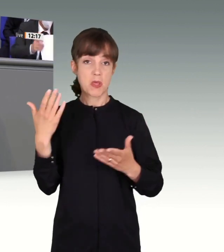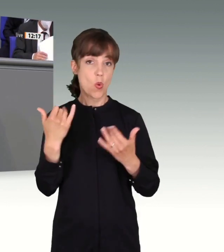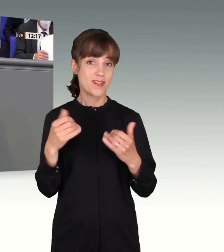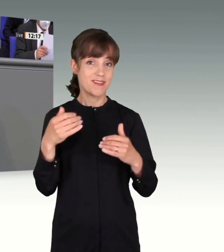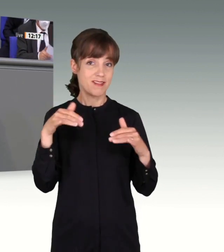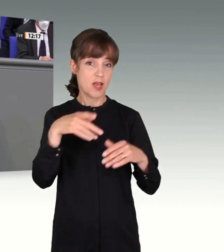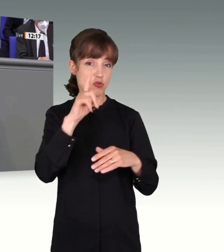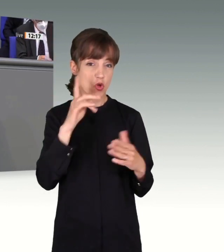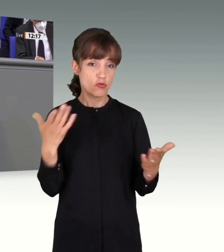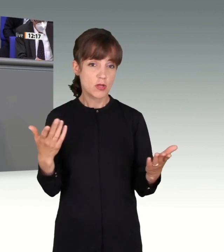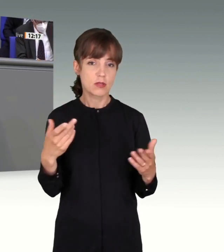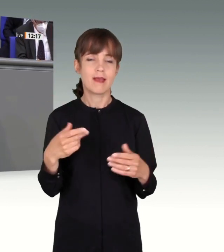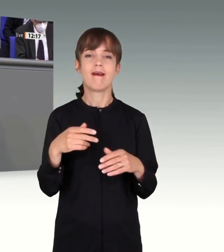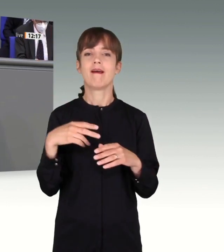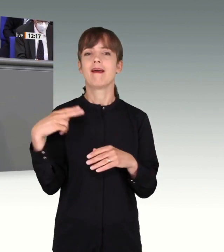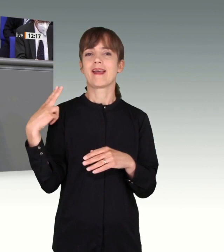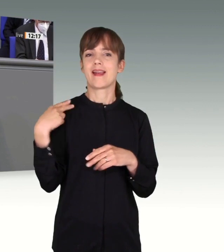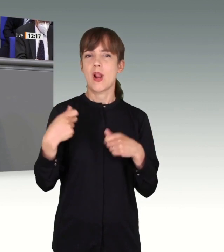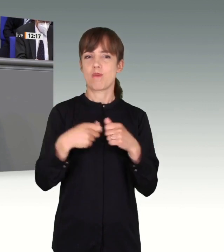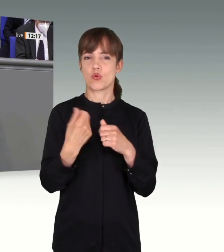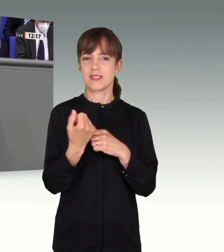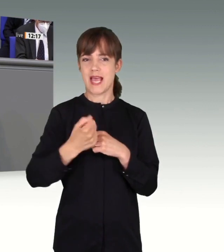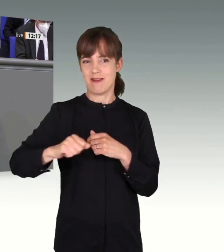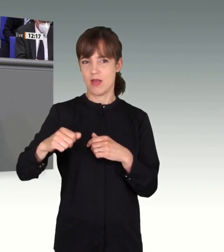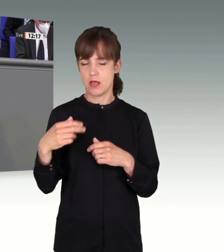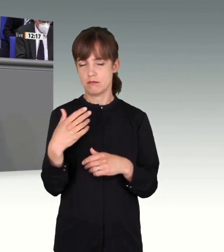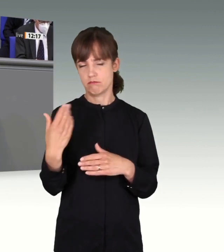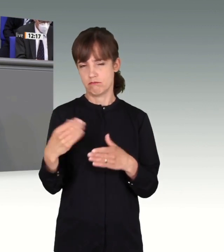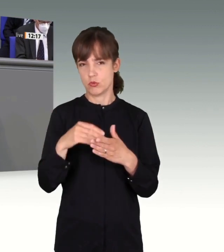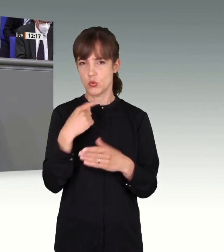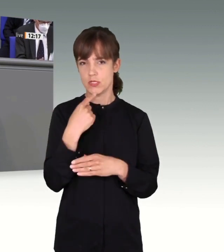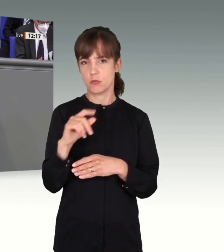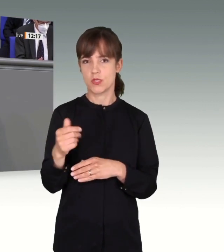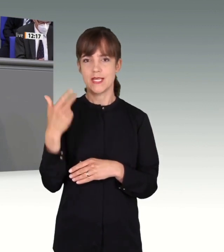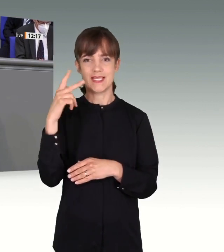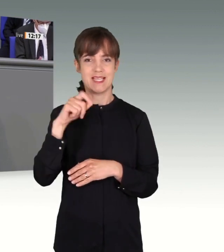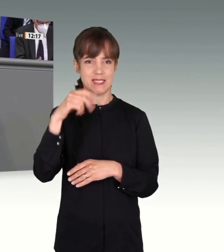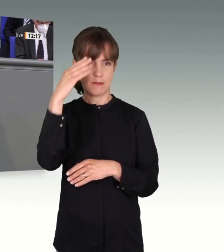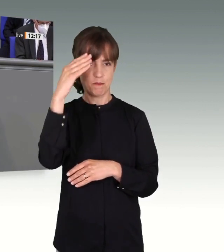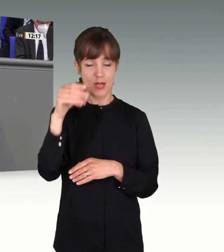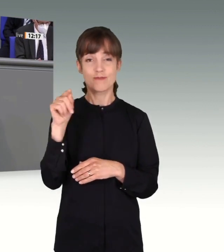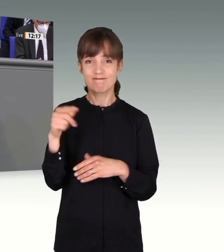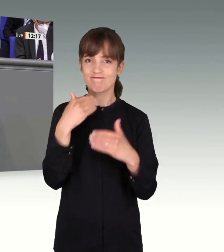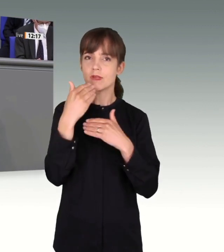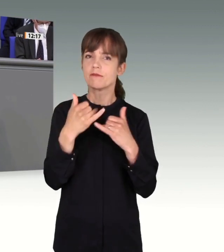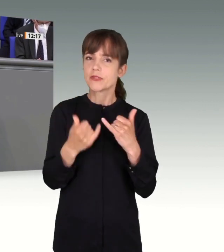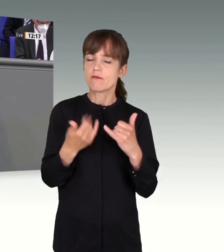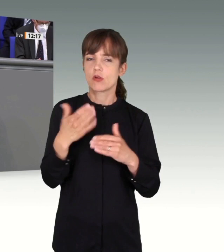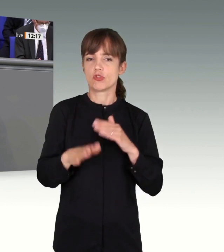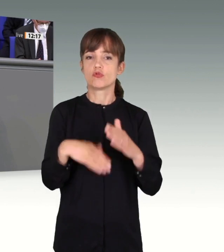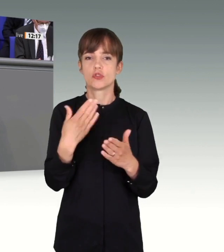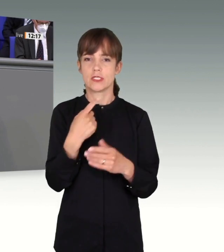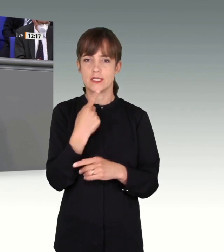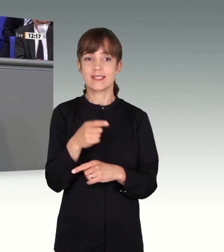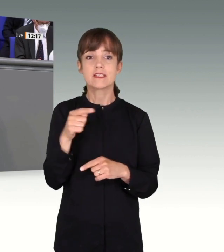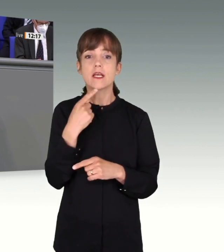Generalbundesanwalt hatte sich hierzu geäußert, insbesondere der Herr Salzmann, und er berichtete über die Herangehensweise. Er sagte, die Beweise gegen Amri seien